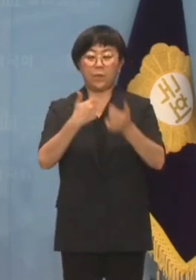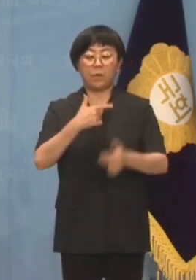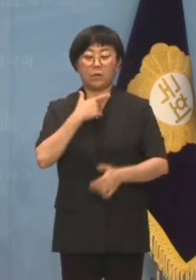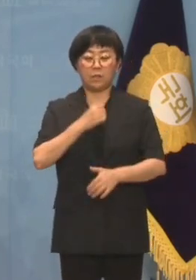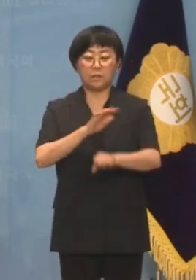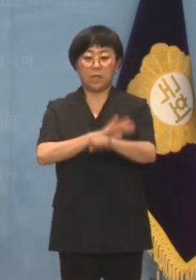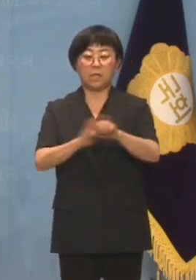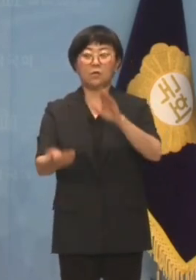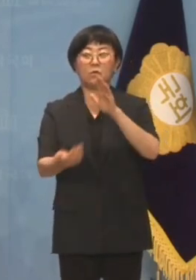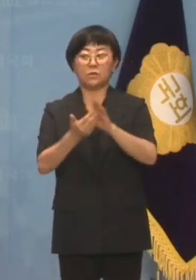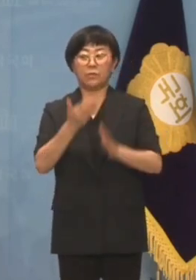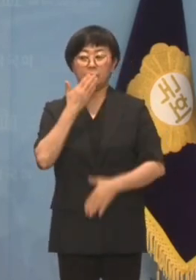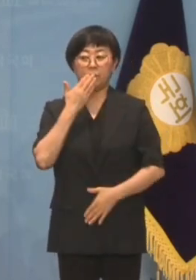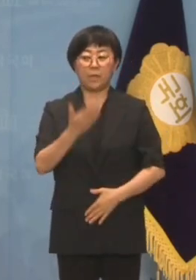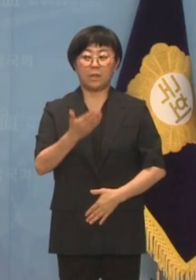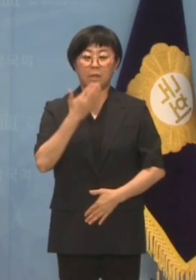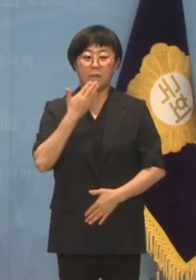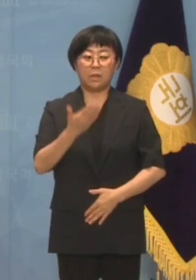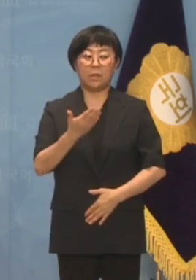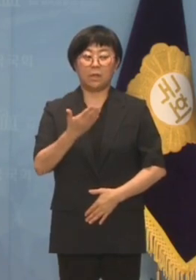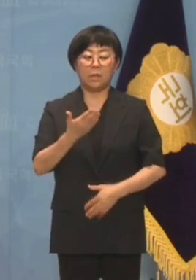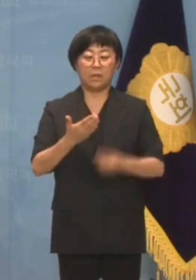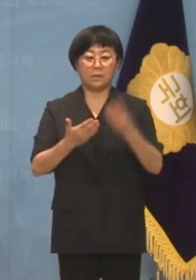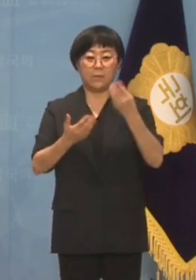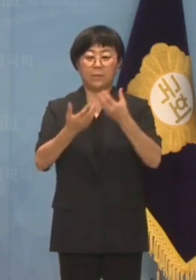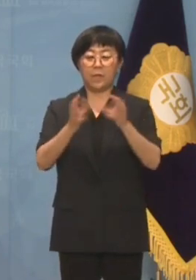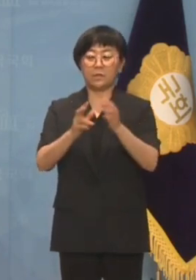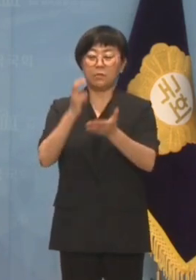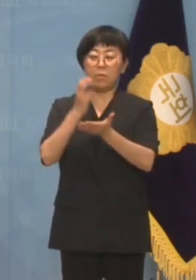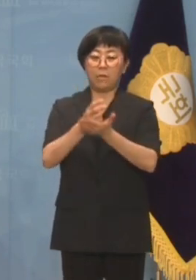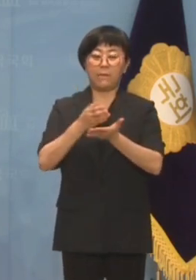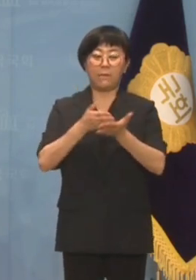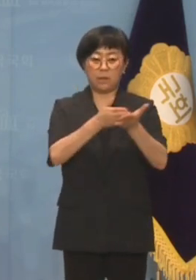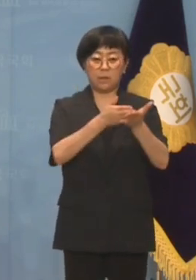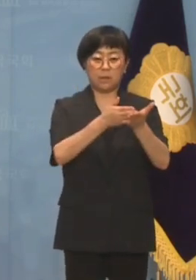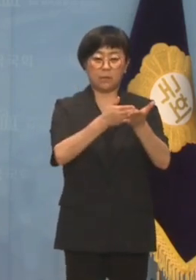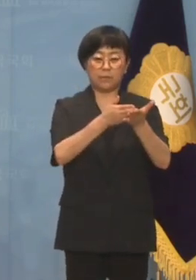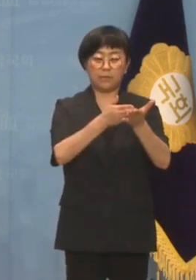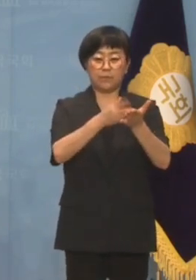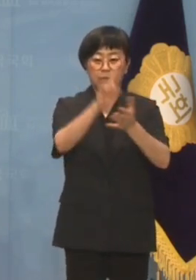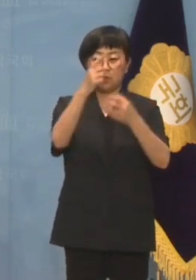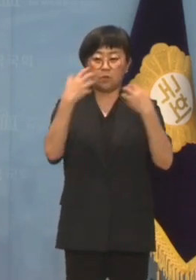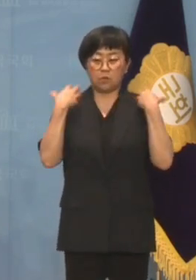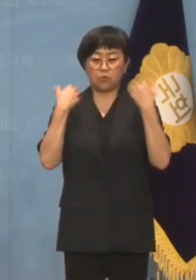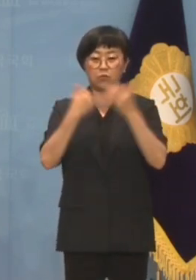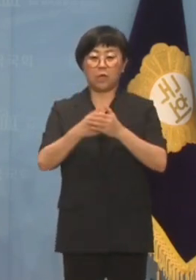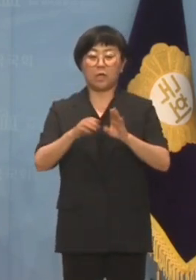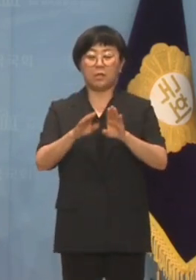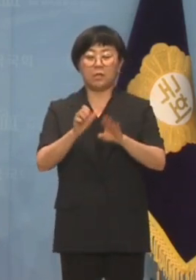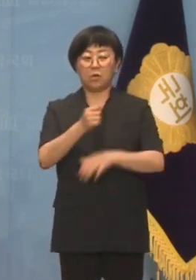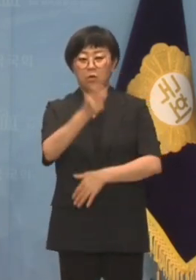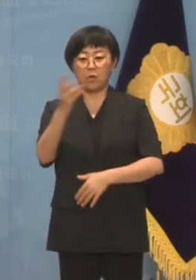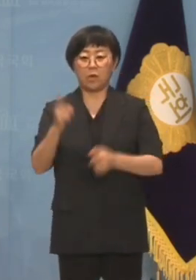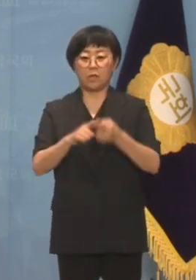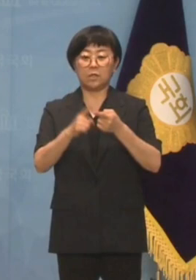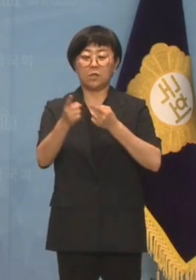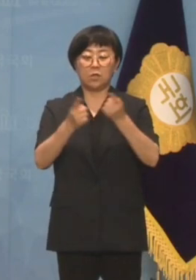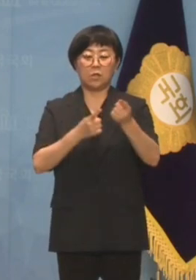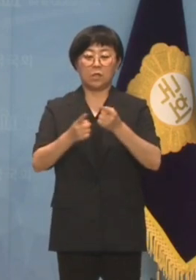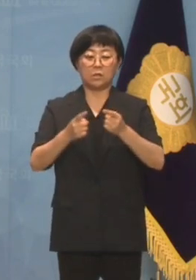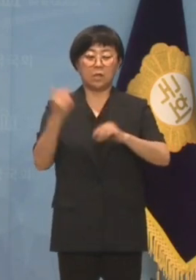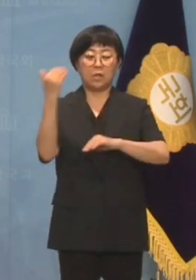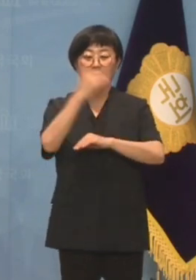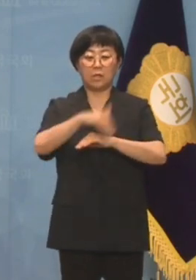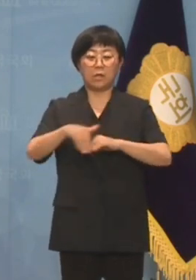수건이 잘 이루어질 수 있도록 3당에서 법안 발의를 해 정부가 여러 가지 조정을 해서